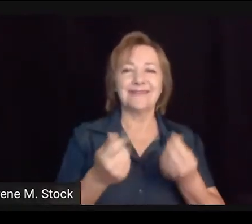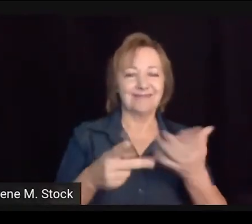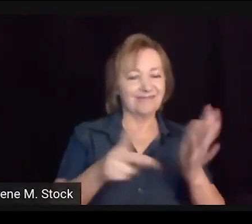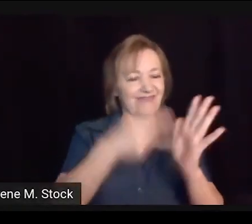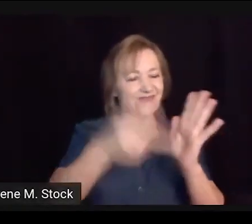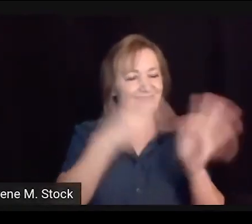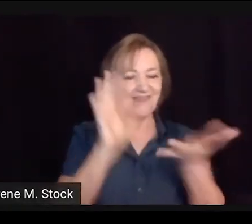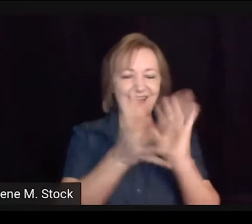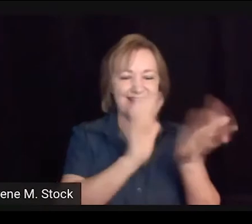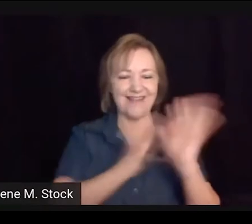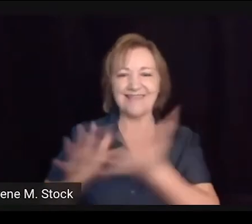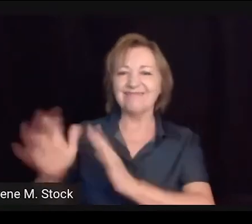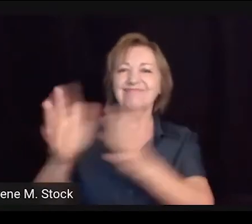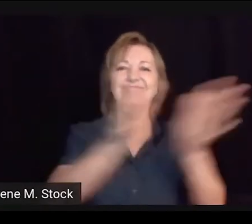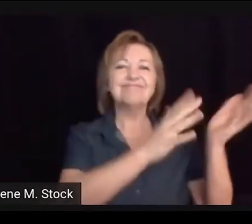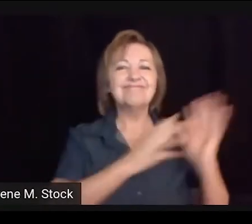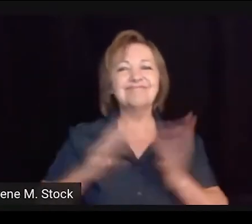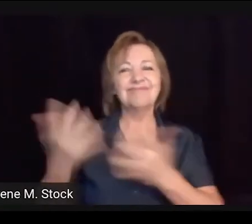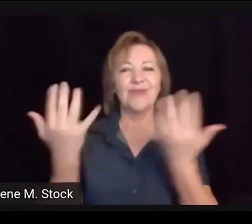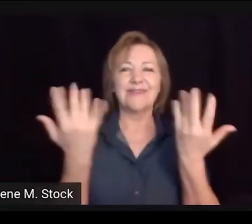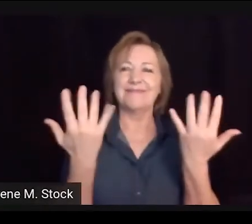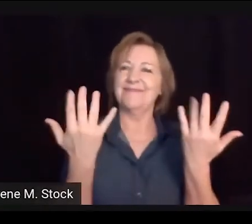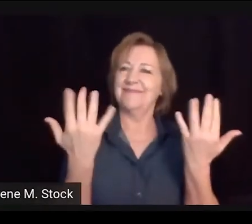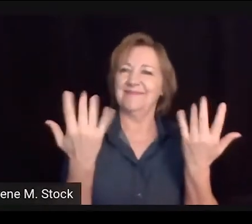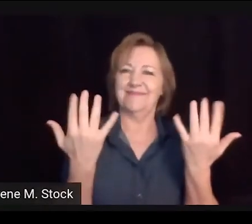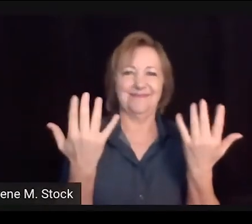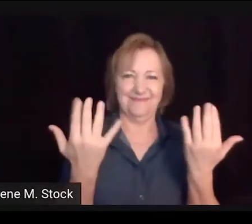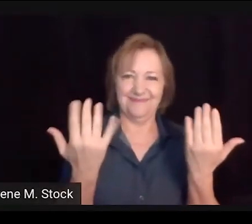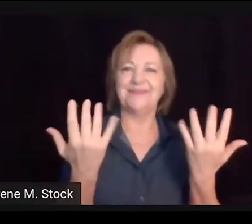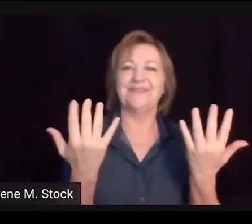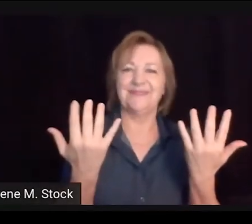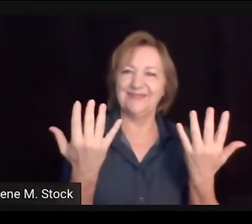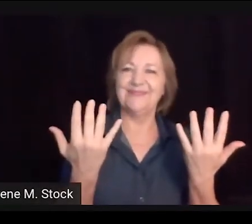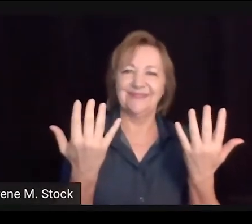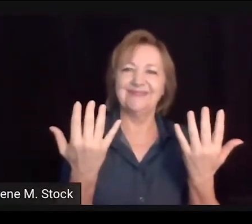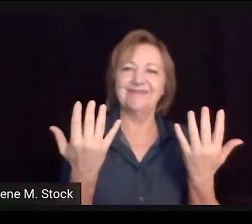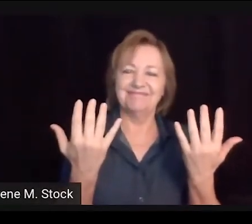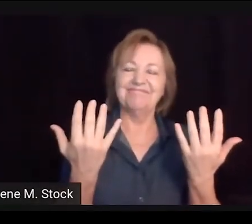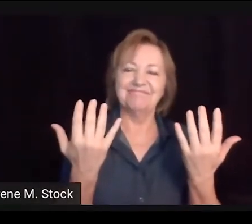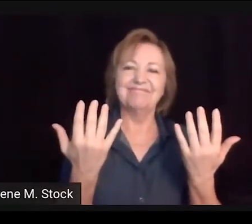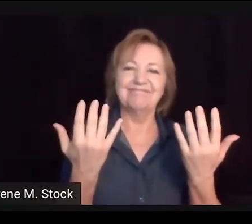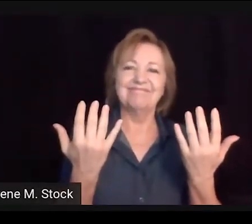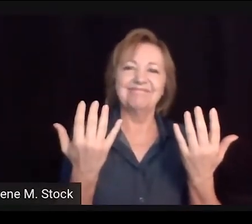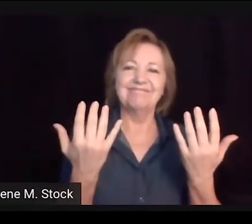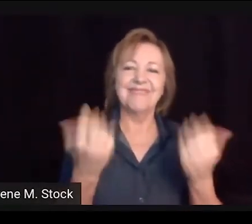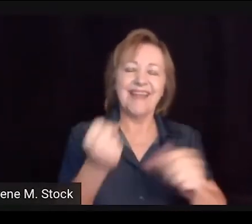Então, é como se fosse um dom, né, que nós temos de falar com as mãos.